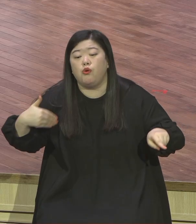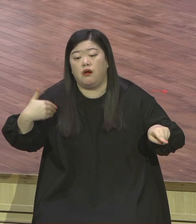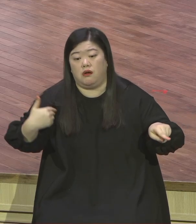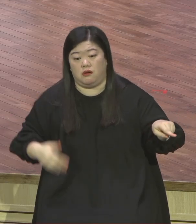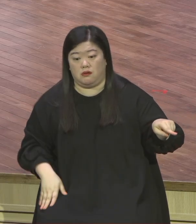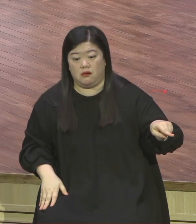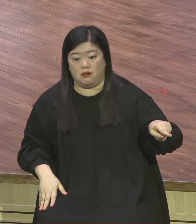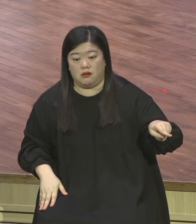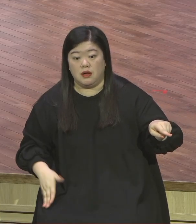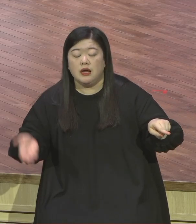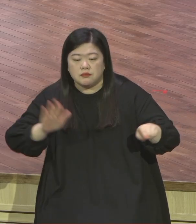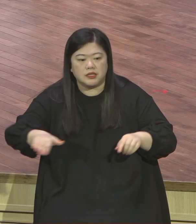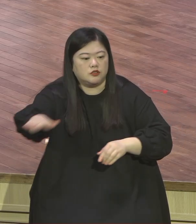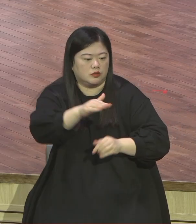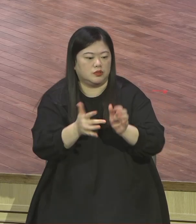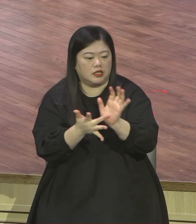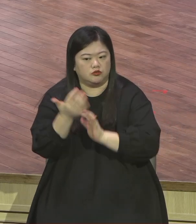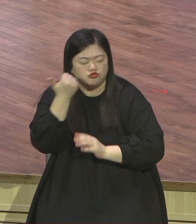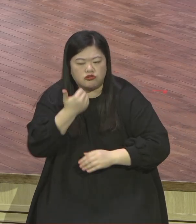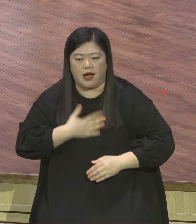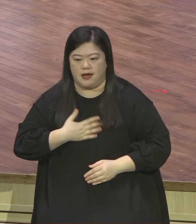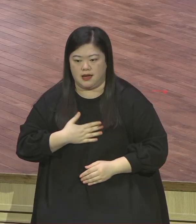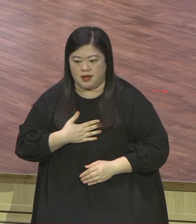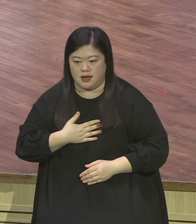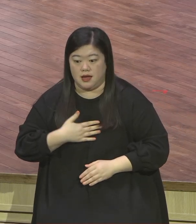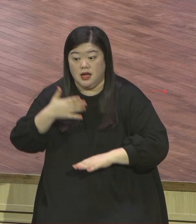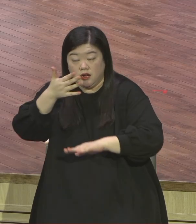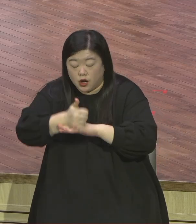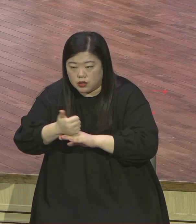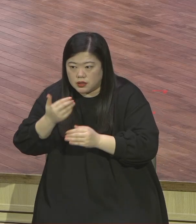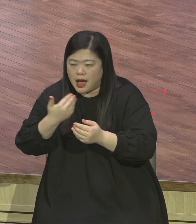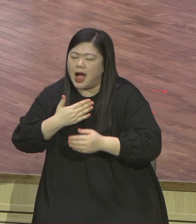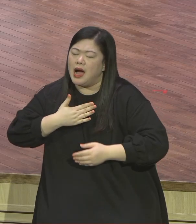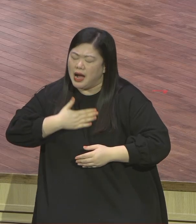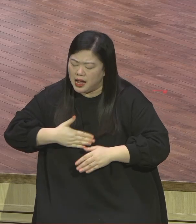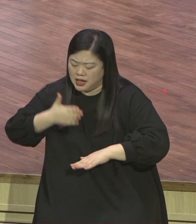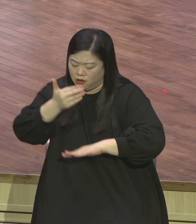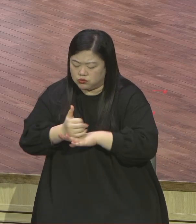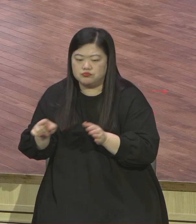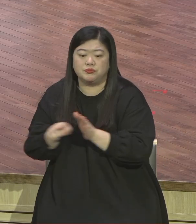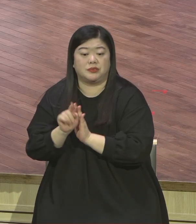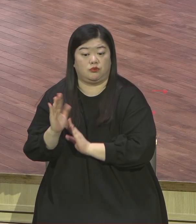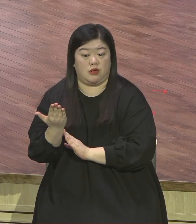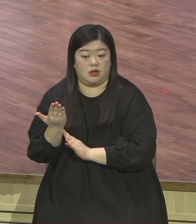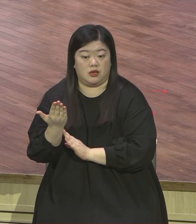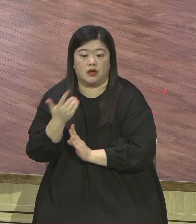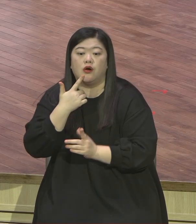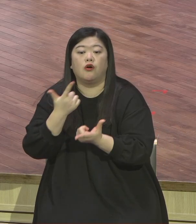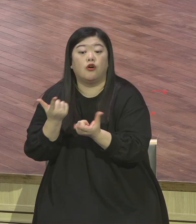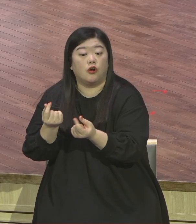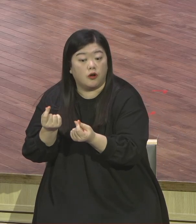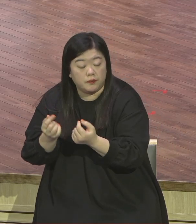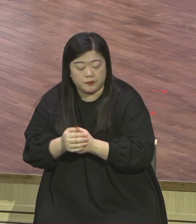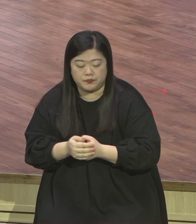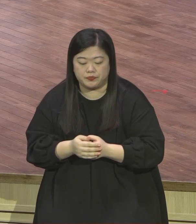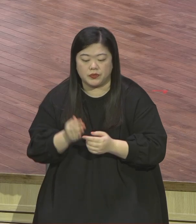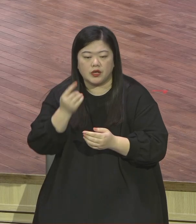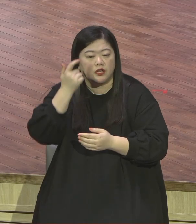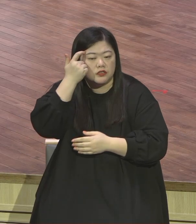값진 진주를 찾아다닌 것처럼 우리가 영적으로 가장 소중한 절대 갇힌